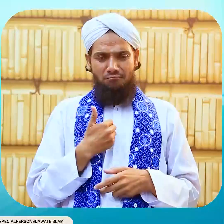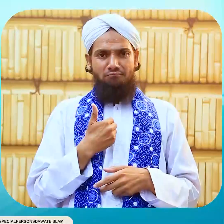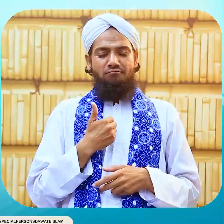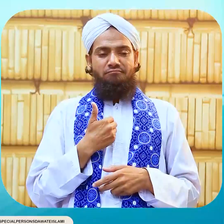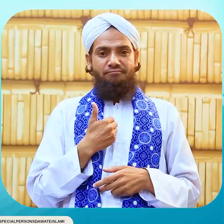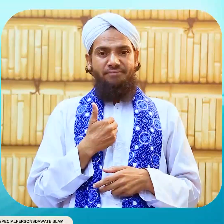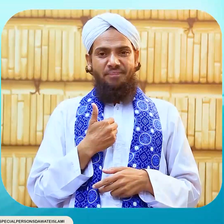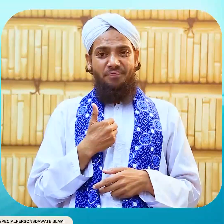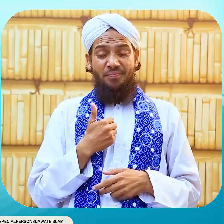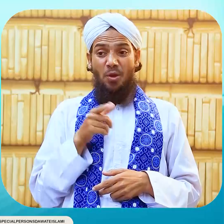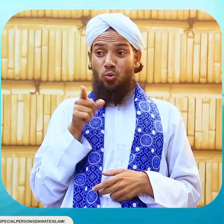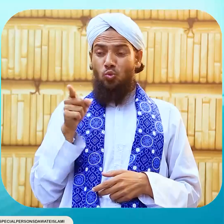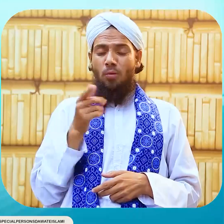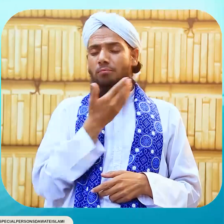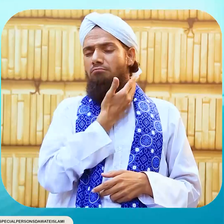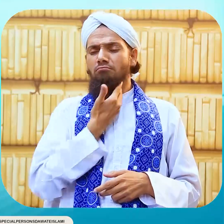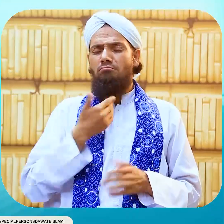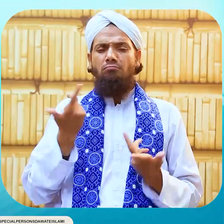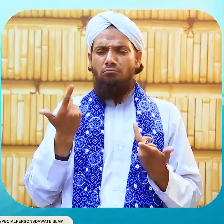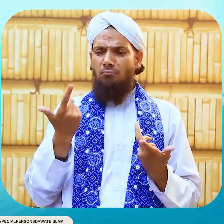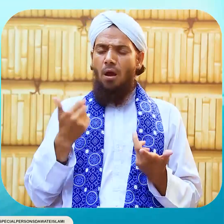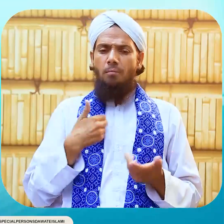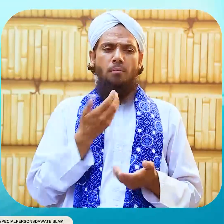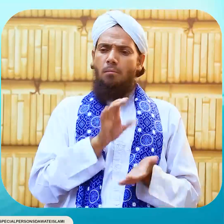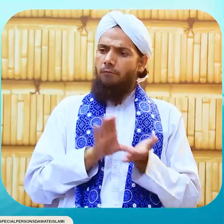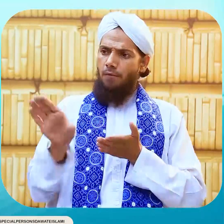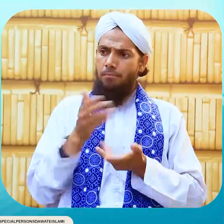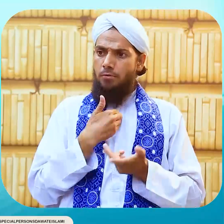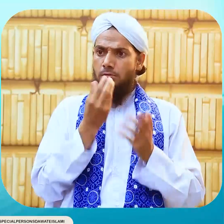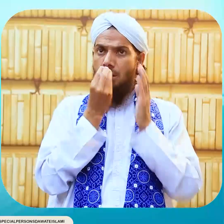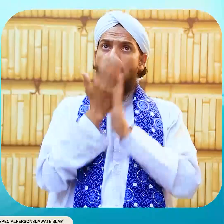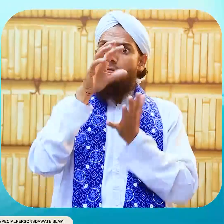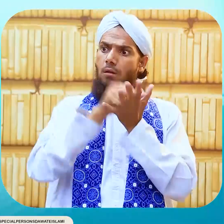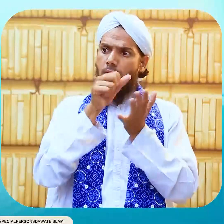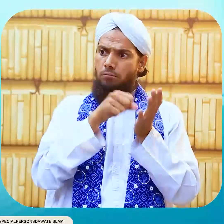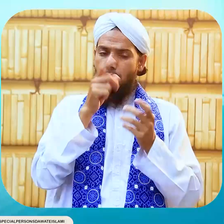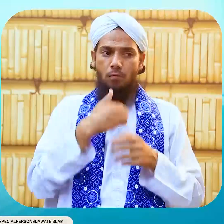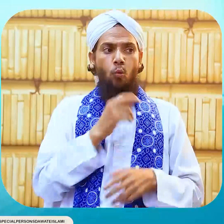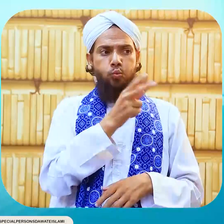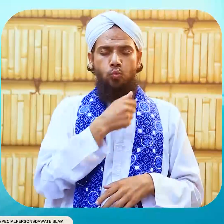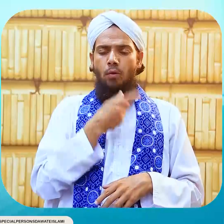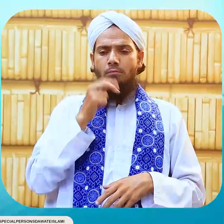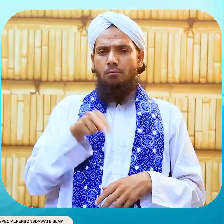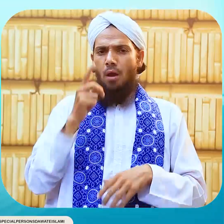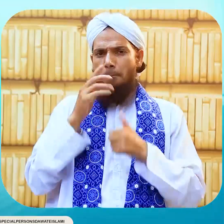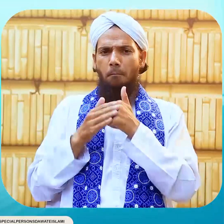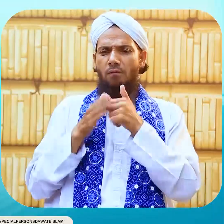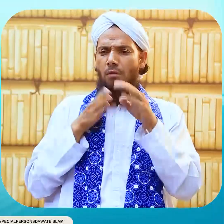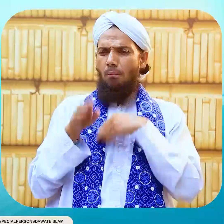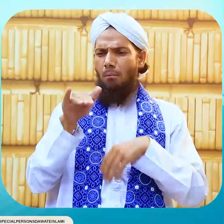اگر تم راضی ہو تو ٹھیک ہے ورنہ رقم واپس دے دیں گے تو وہ اپنے گھر پہ آیا اپنی بیوی کو بتایا ہے کہ میں نے پیسے دیئے تھے حضرت حبیب عجمی